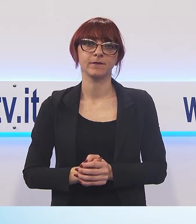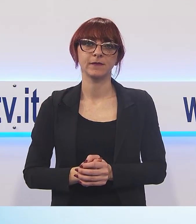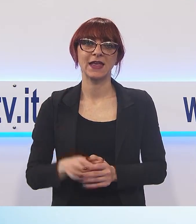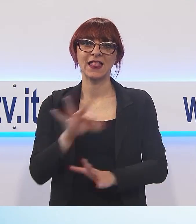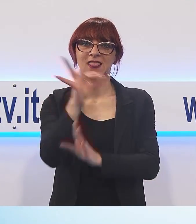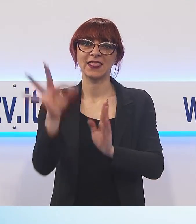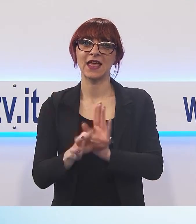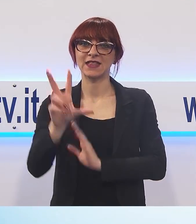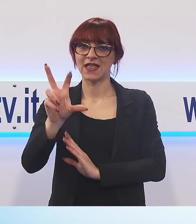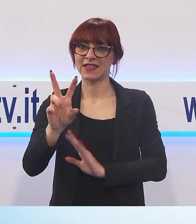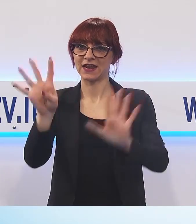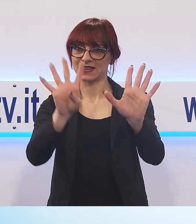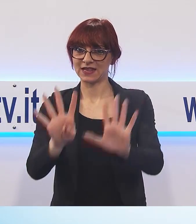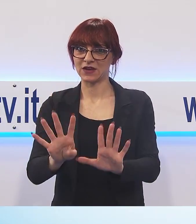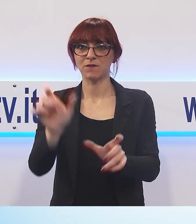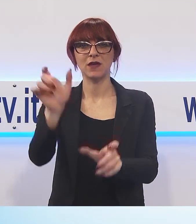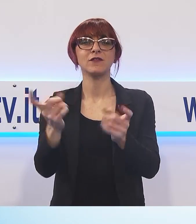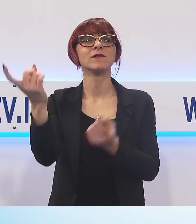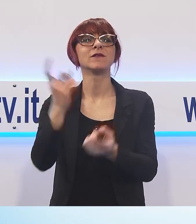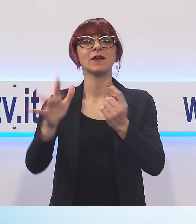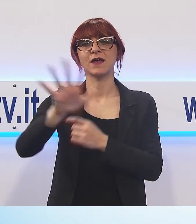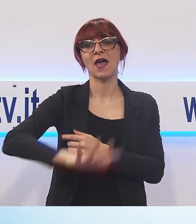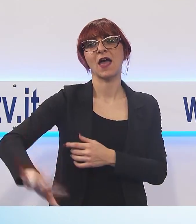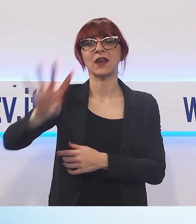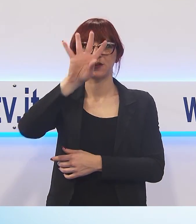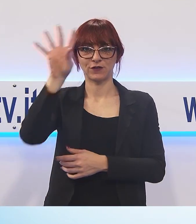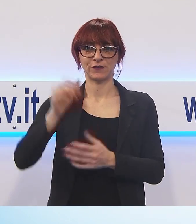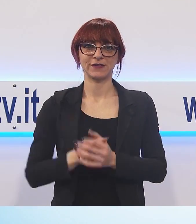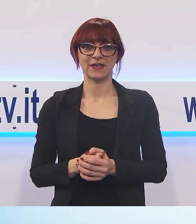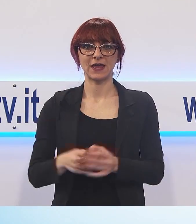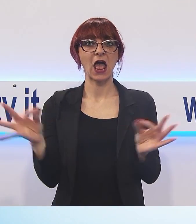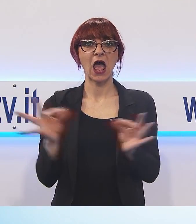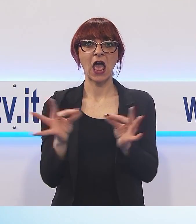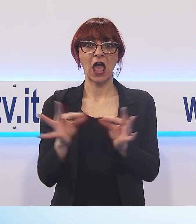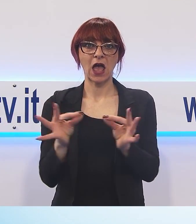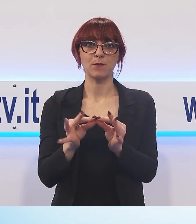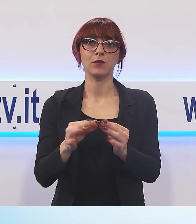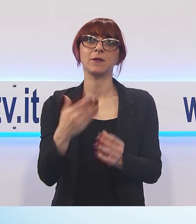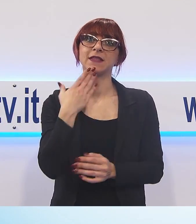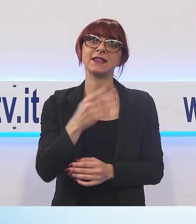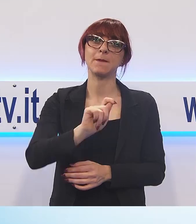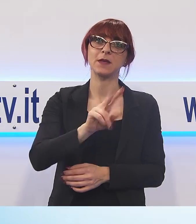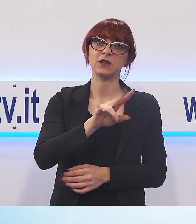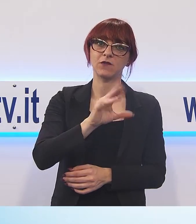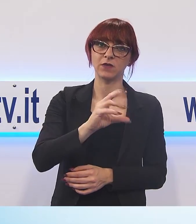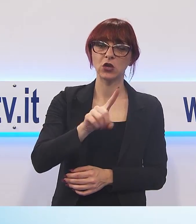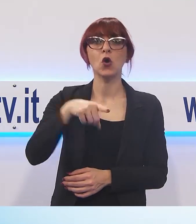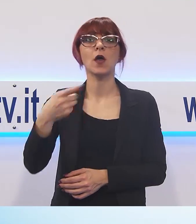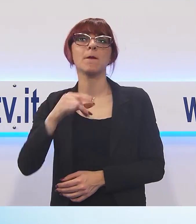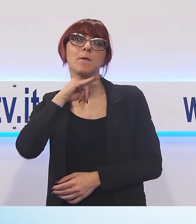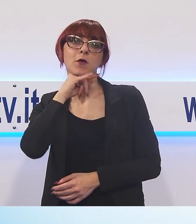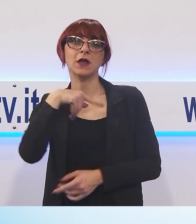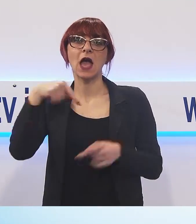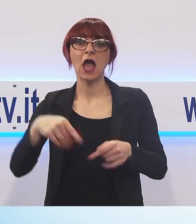Barzellettiere in arrivo da mezza Toscana. Dopo gli affollatissimi appuntamenti di San Pietro Avvico e di Porcari, ecco dunque l